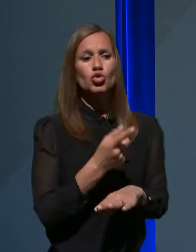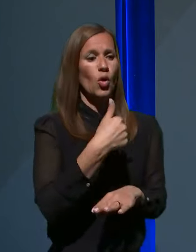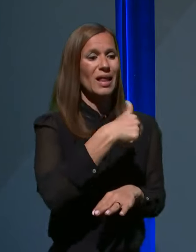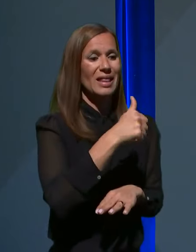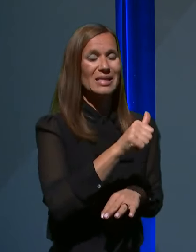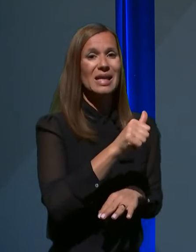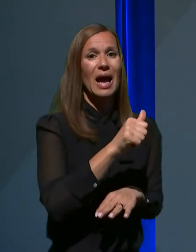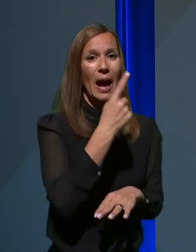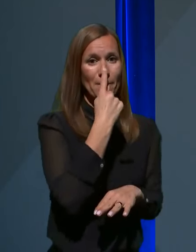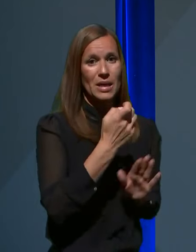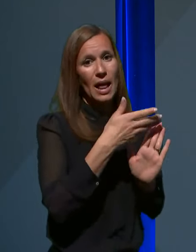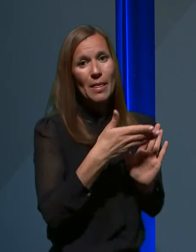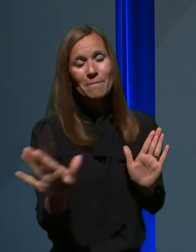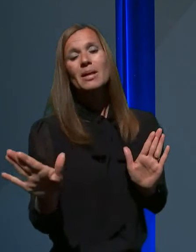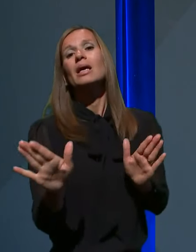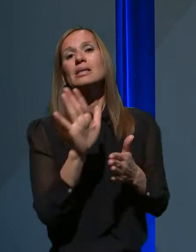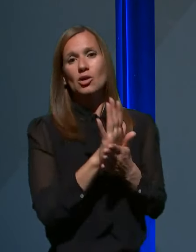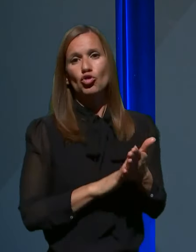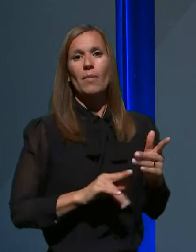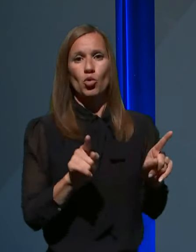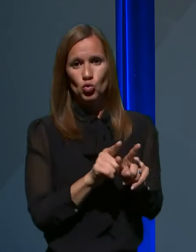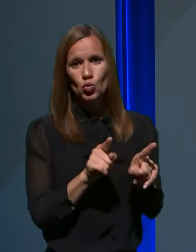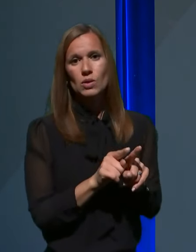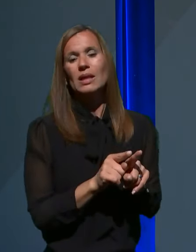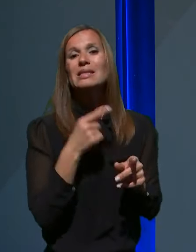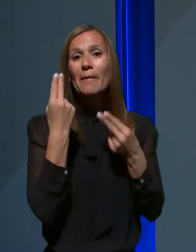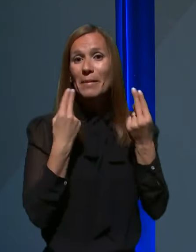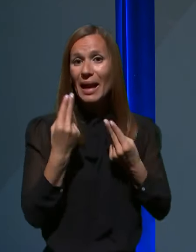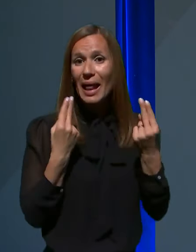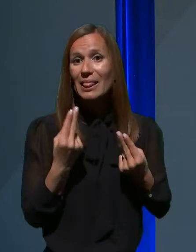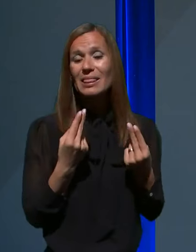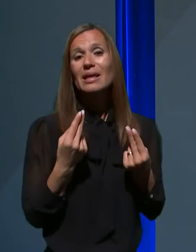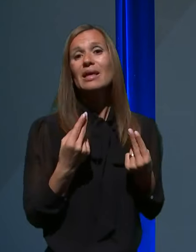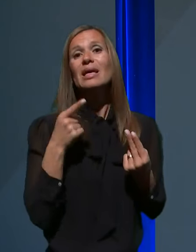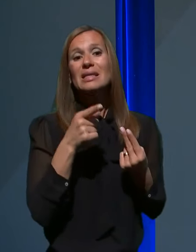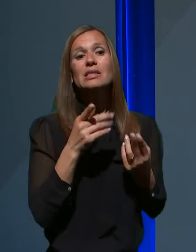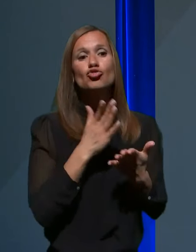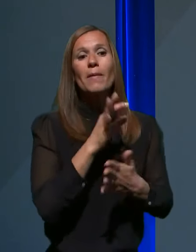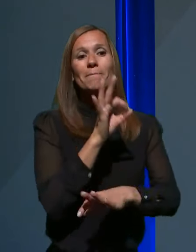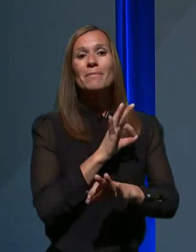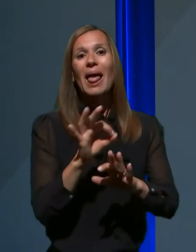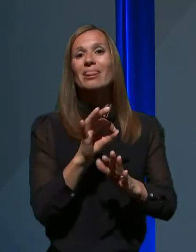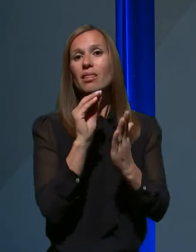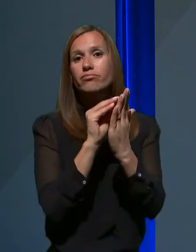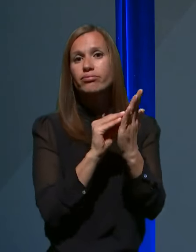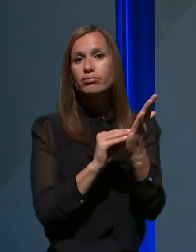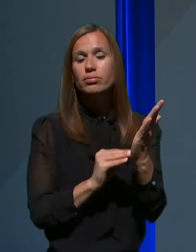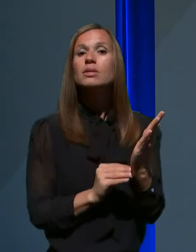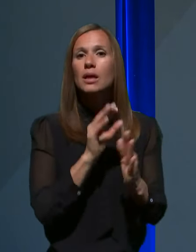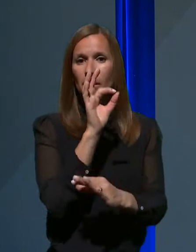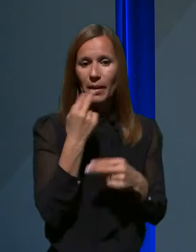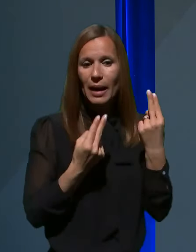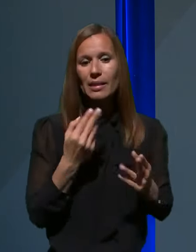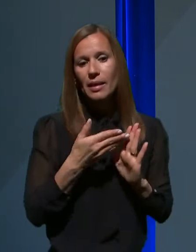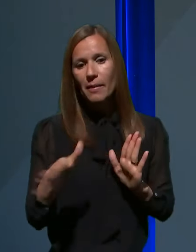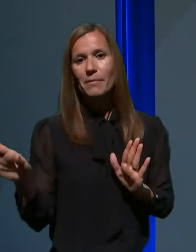ponovno pričenjamo z elektivnimi pregledi, se pravi planiranimi, začrtovanimi od samih